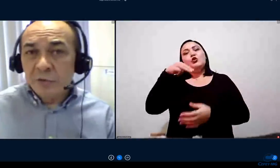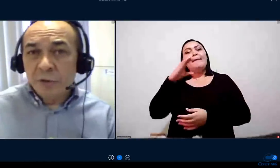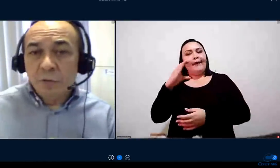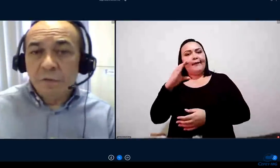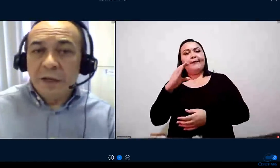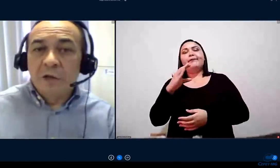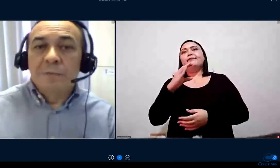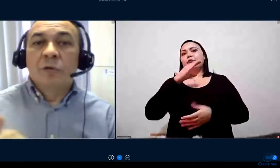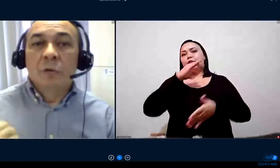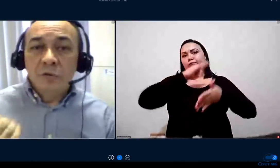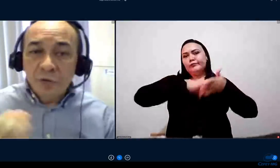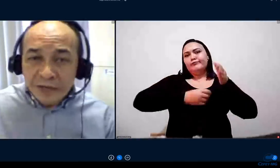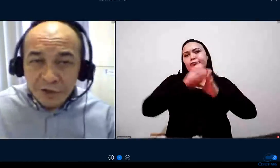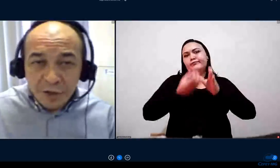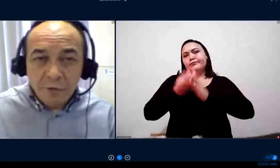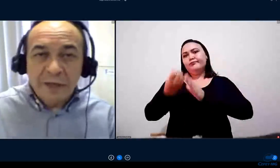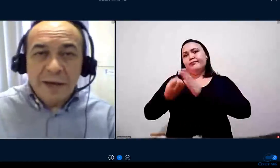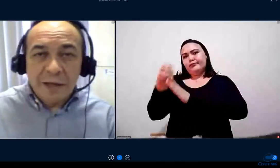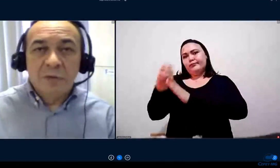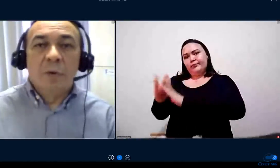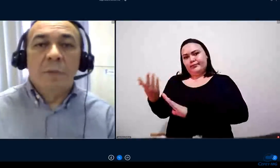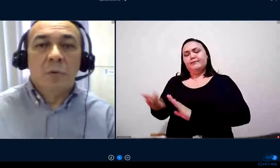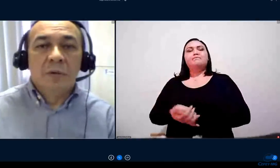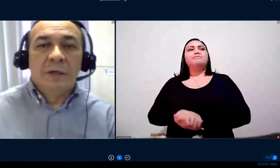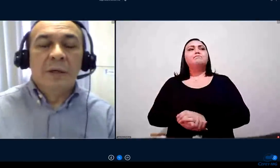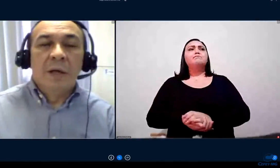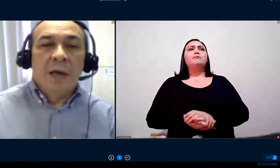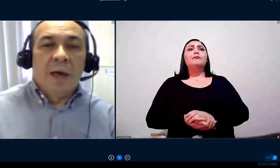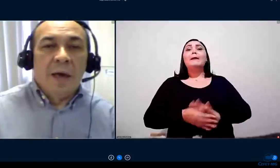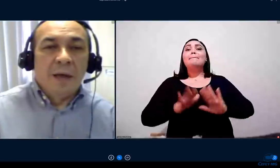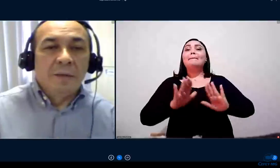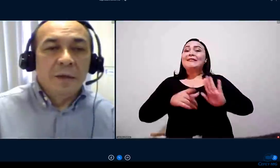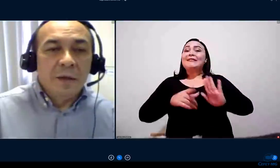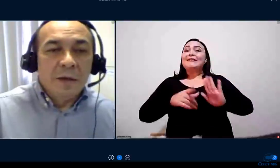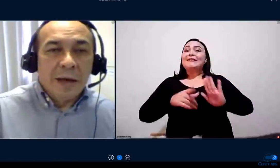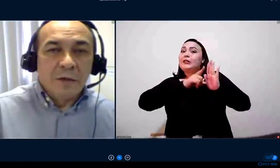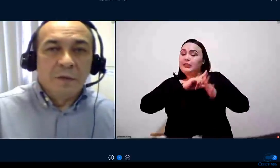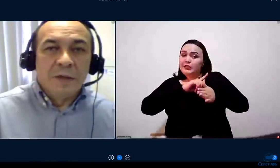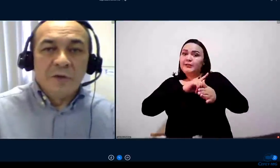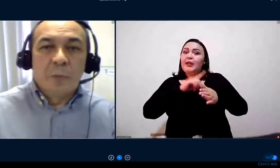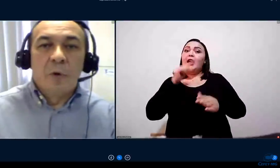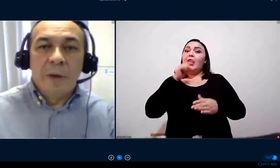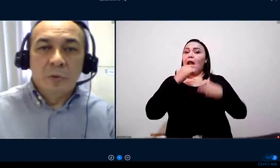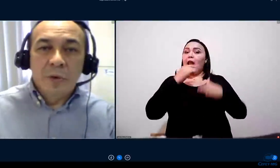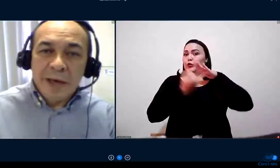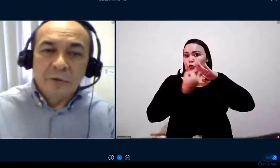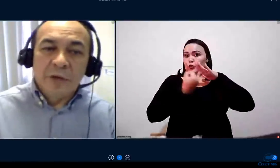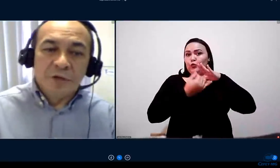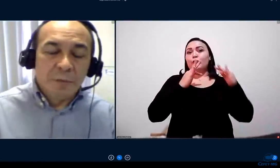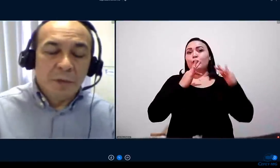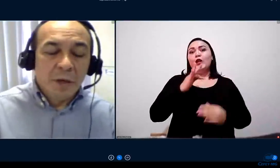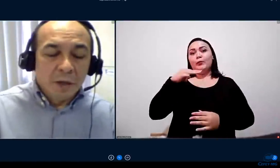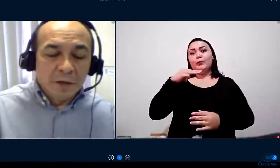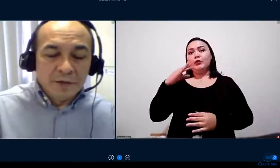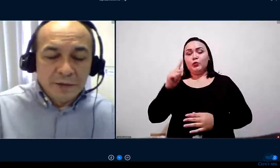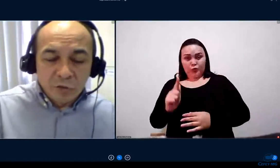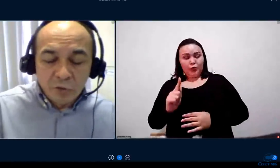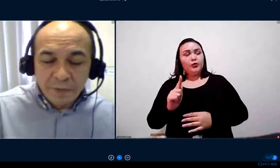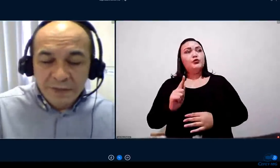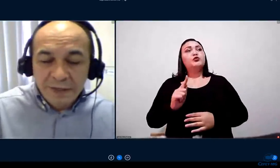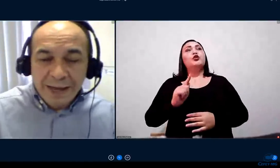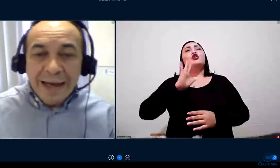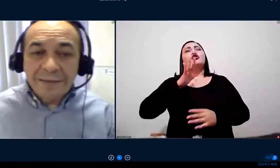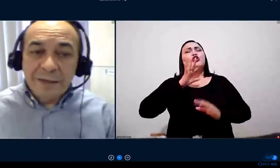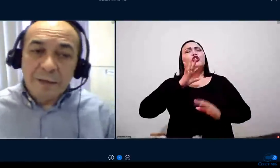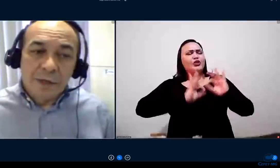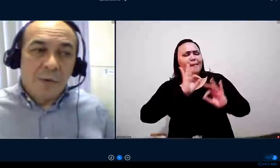processo, Instituto Federal do Mato Grosso já tinha modelado a sua minuta de atividades por meio do RED, o regime de exercício